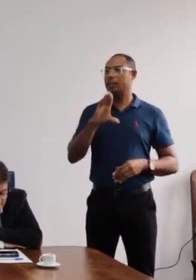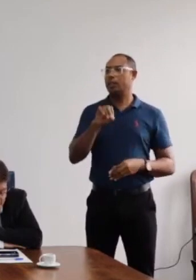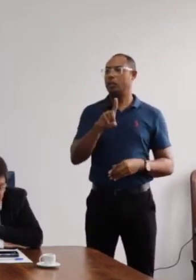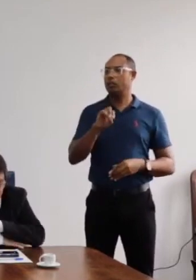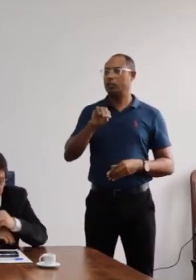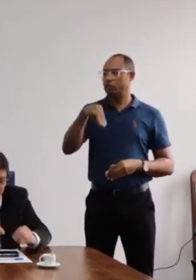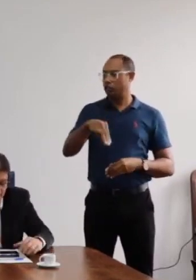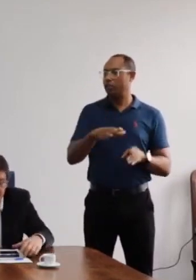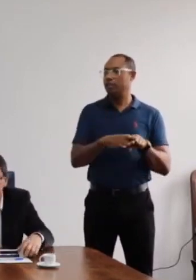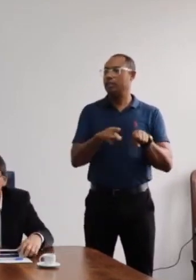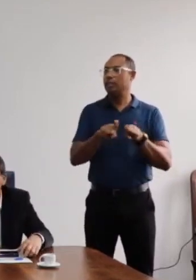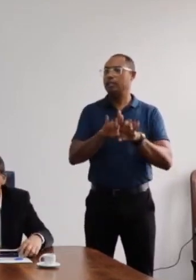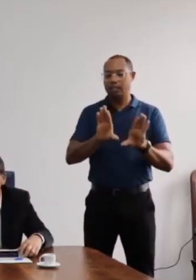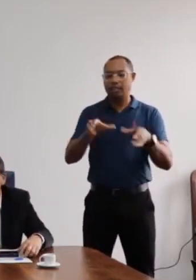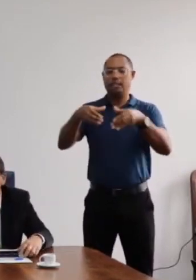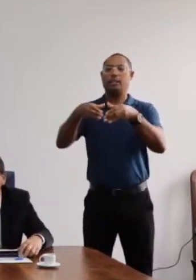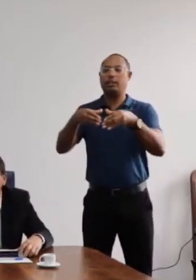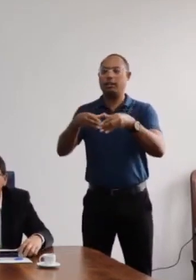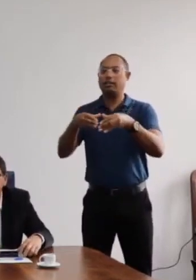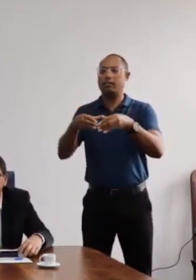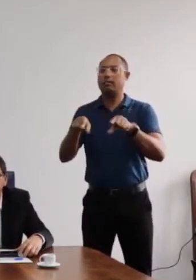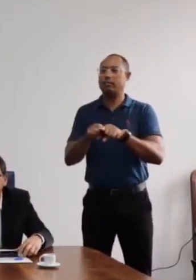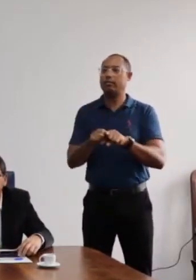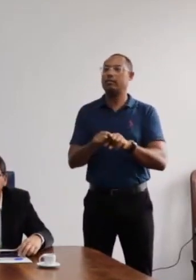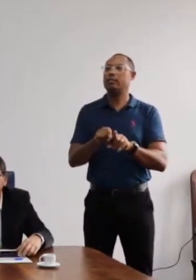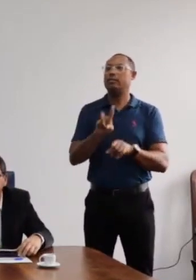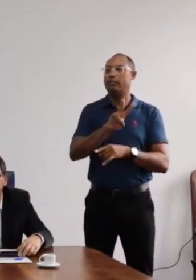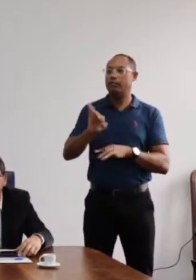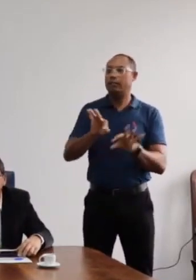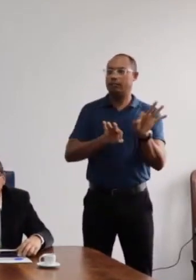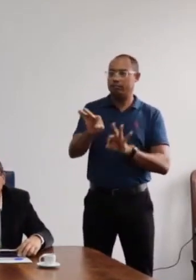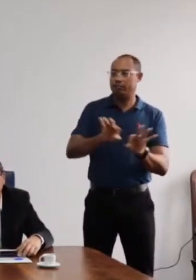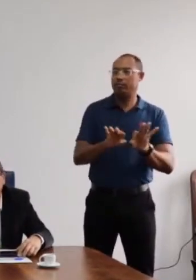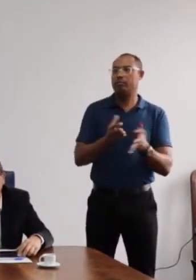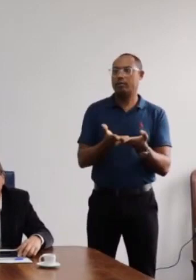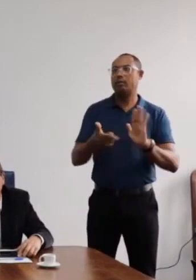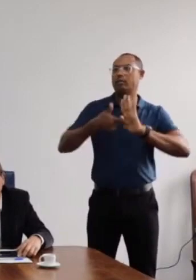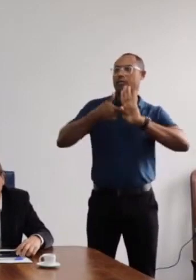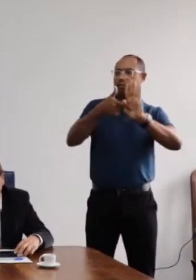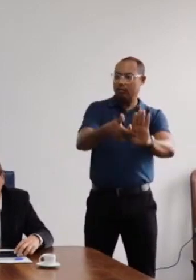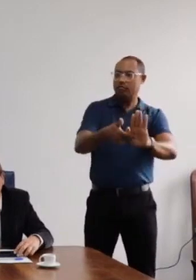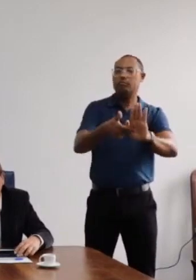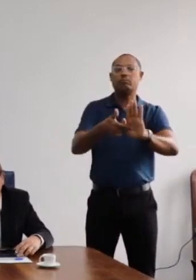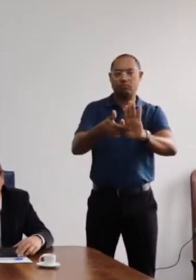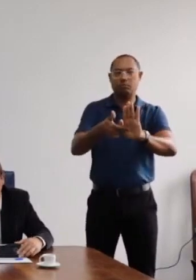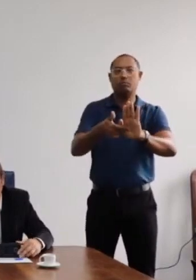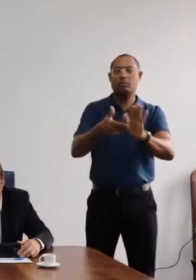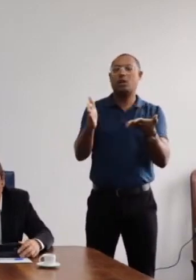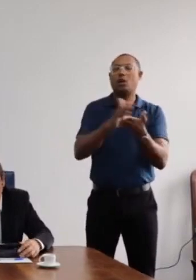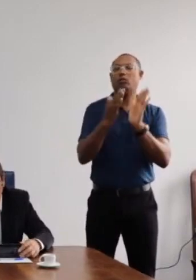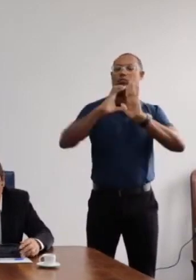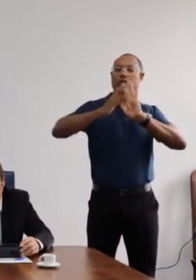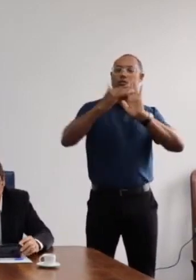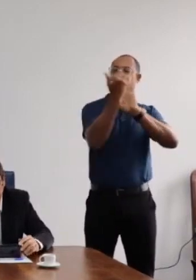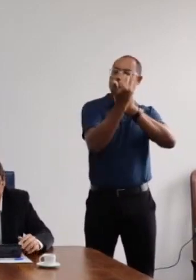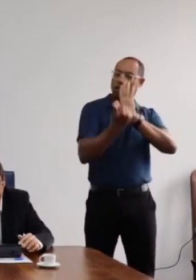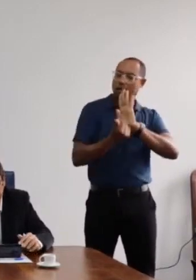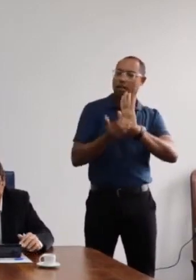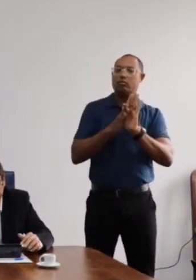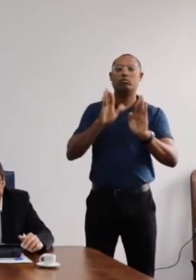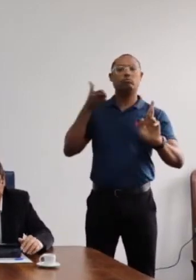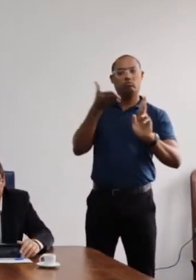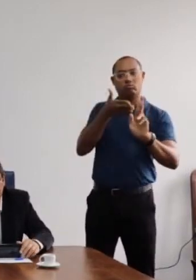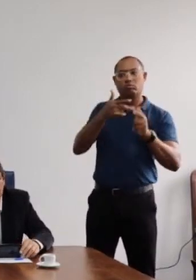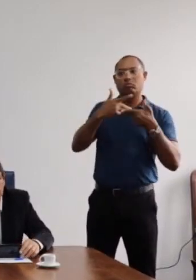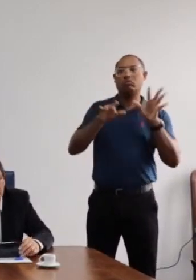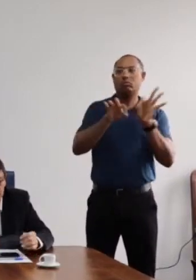e sua equipe, que vai participar daqui a pouco apresentando aí alguns dados sobre o ponto referente